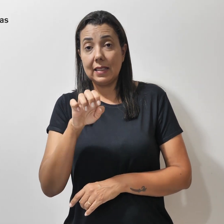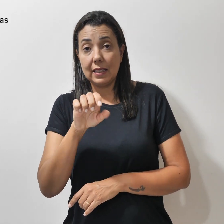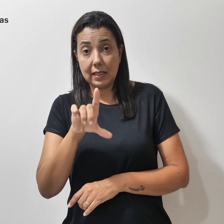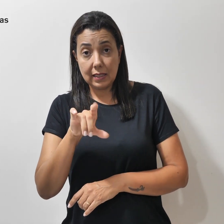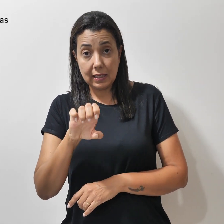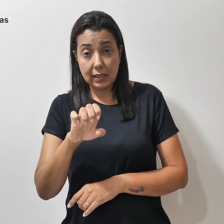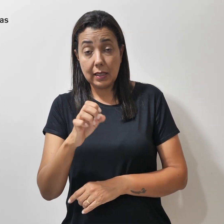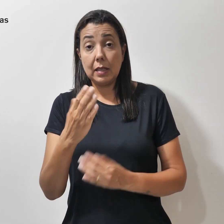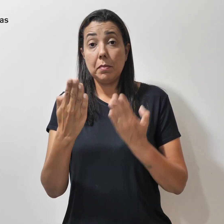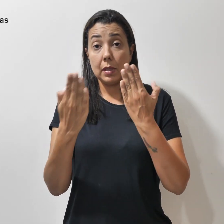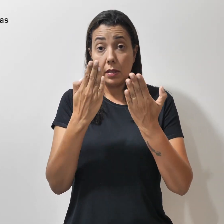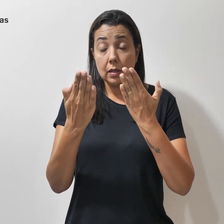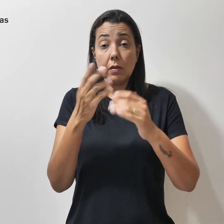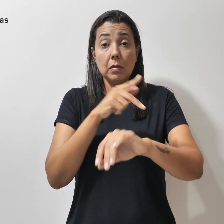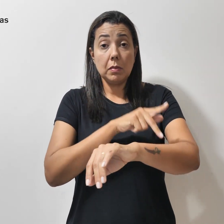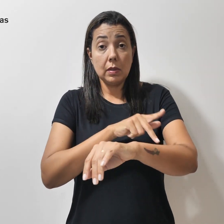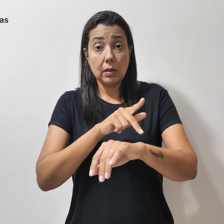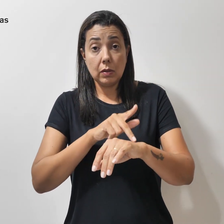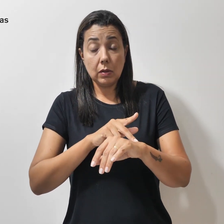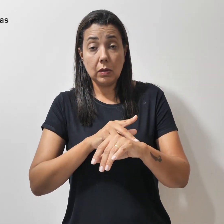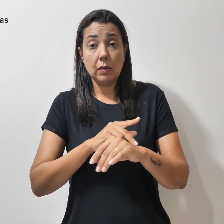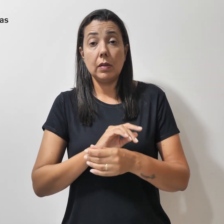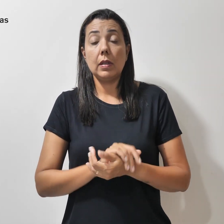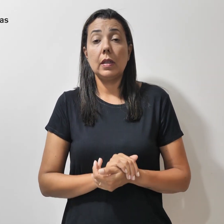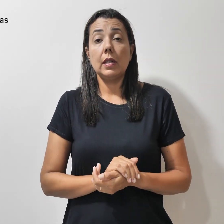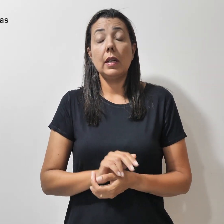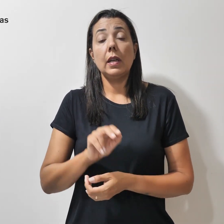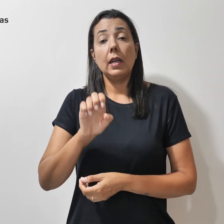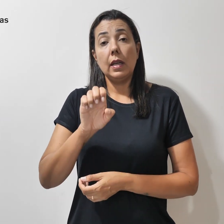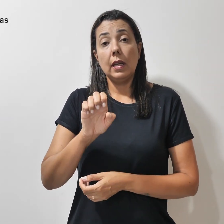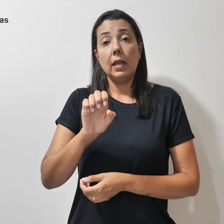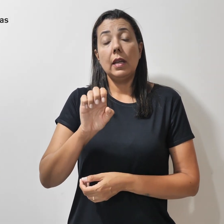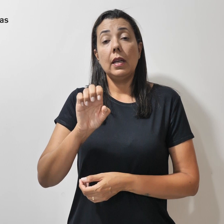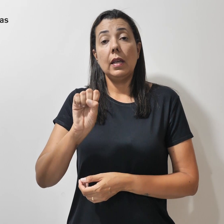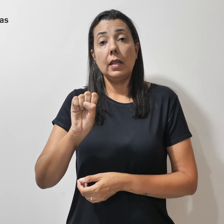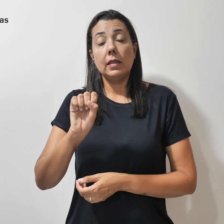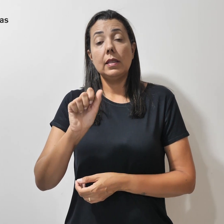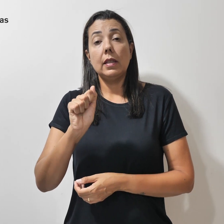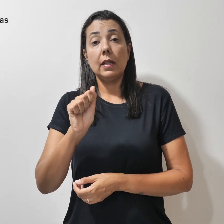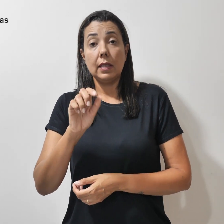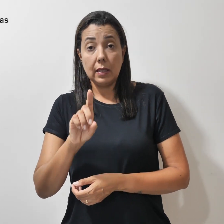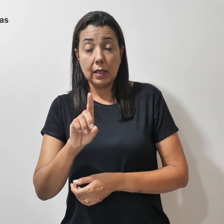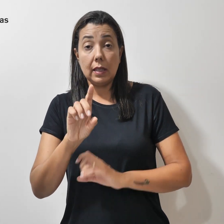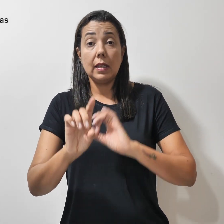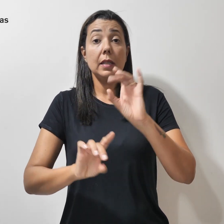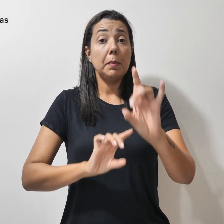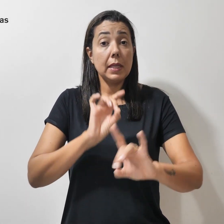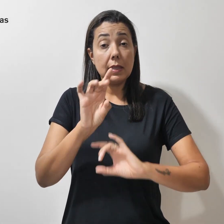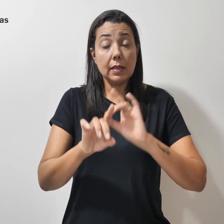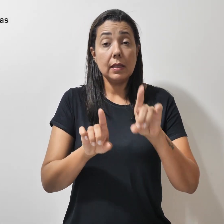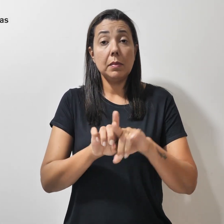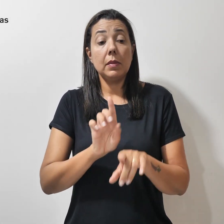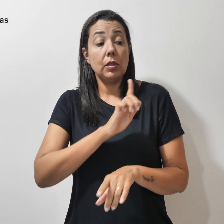psicopedagoga pela ESAB e especialista em gestão escolar.